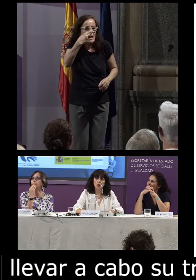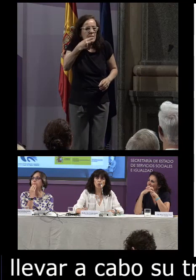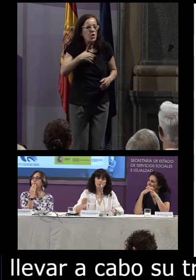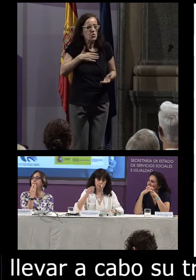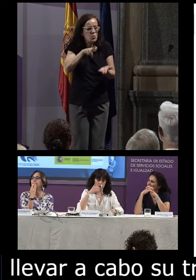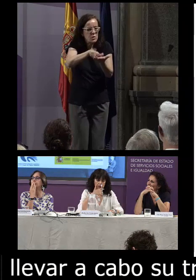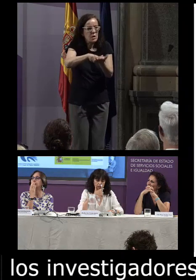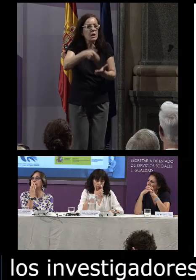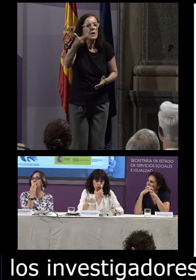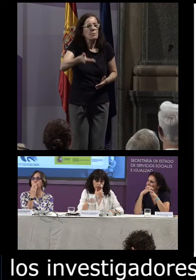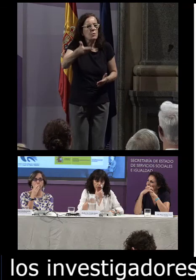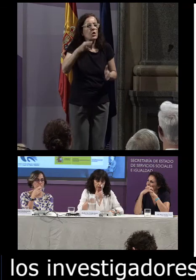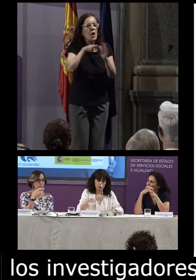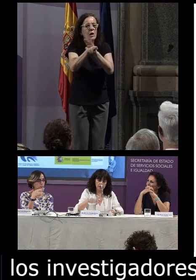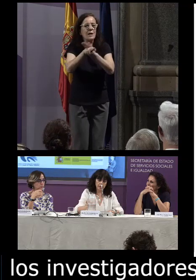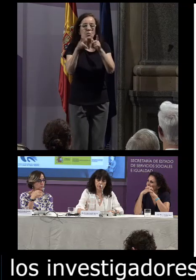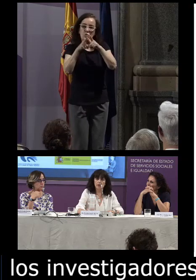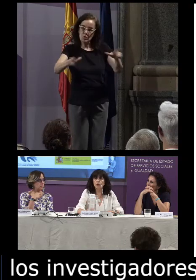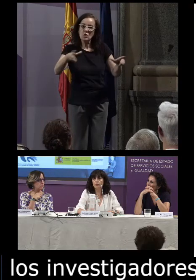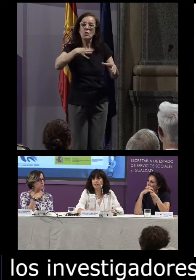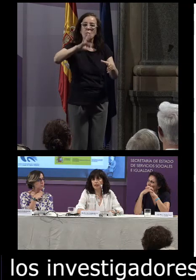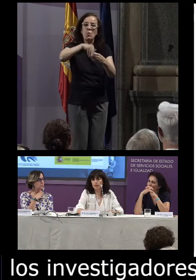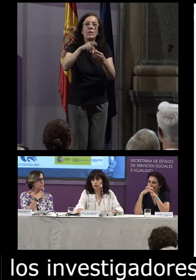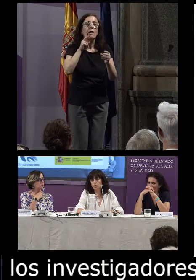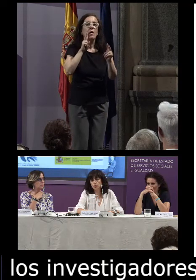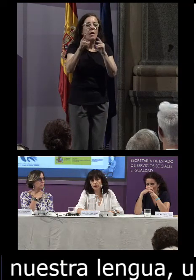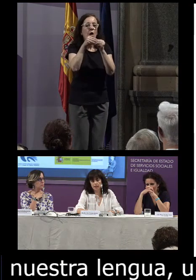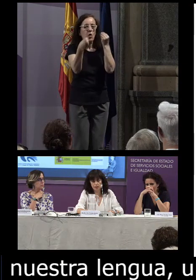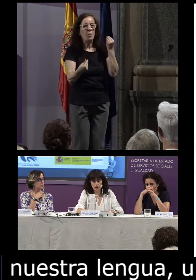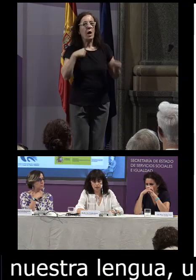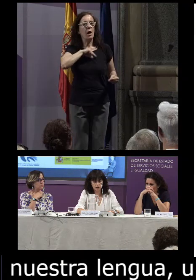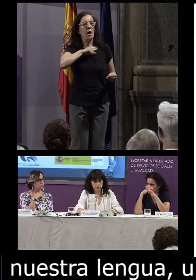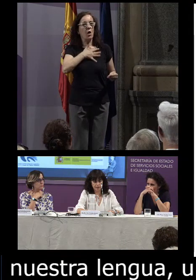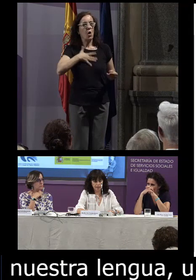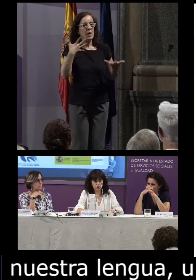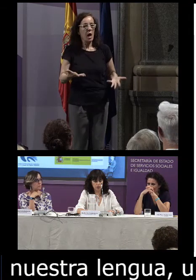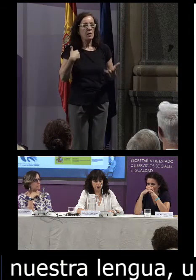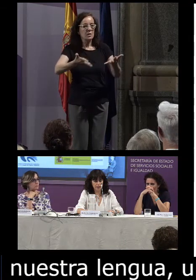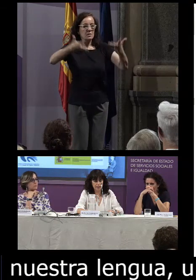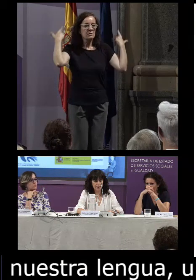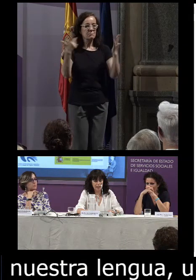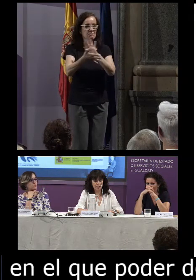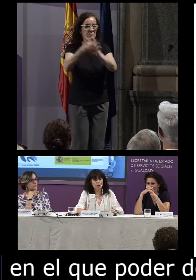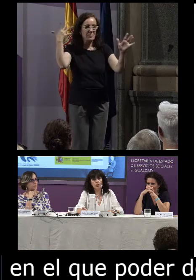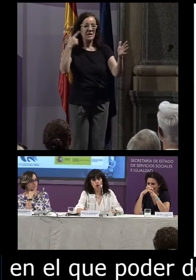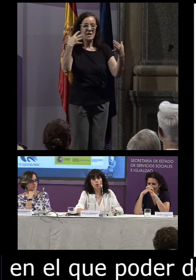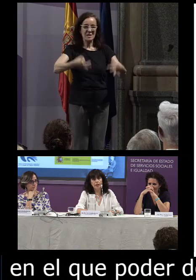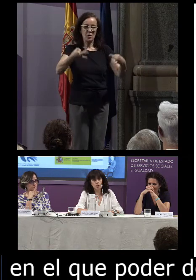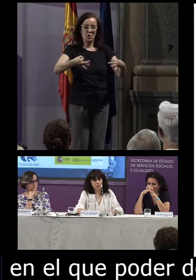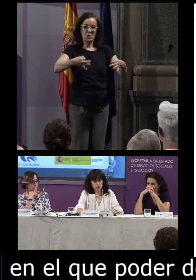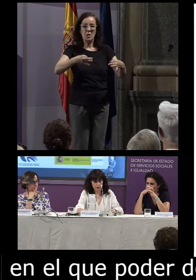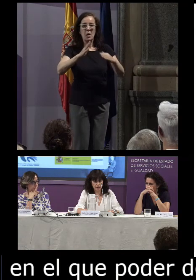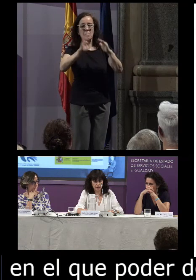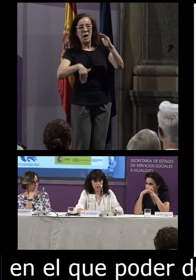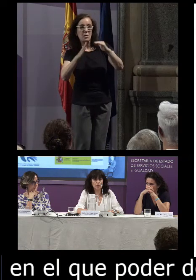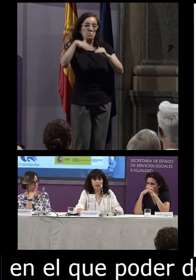un importante recurso lingüístico en el que poder documentar con comodidad con rapidez y con seguridad la mayor o menor